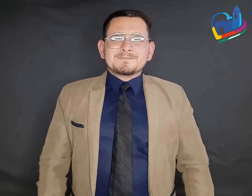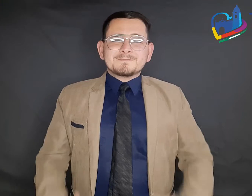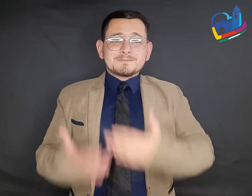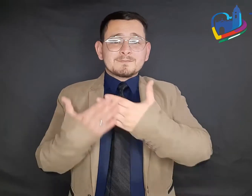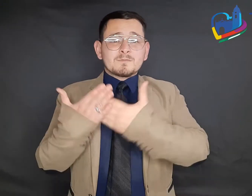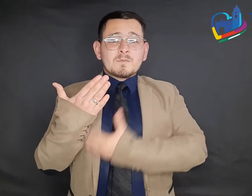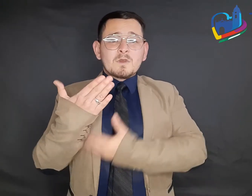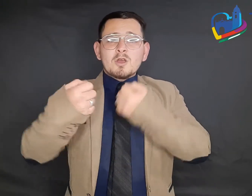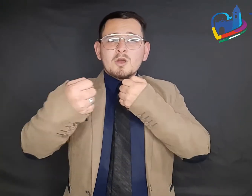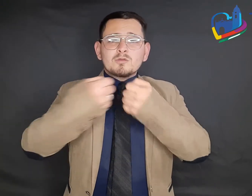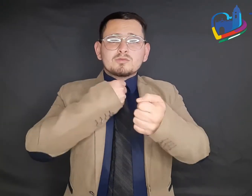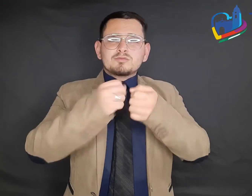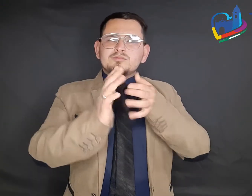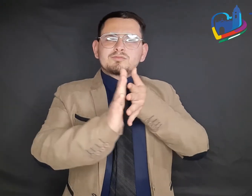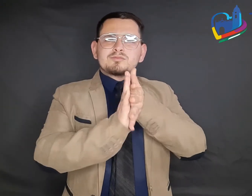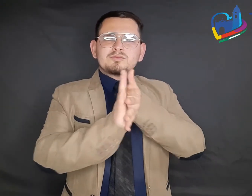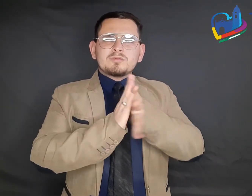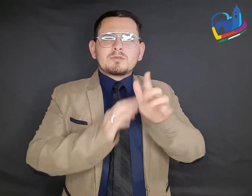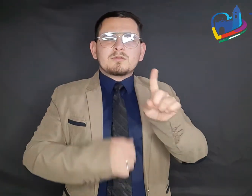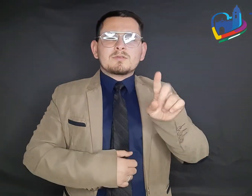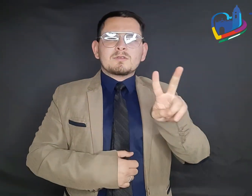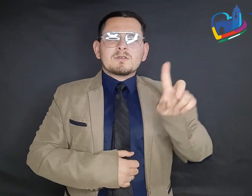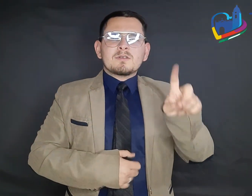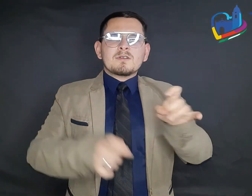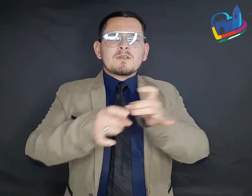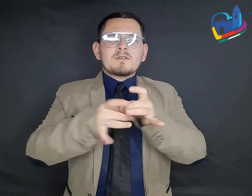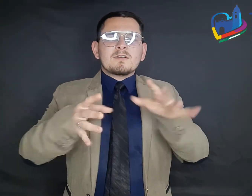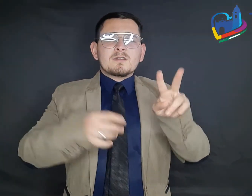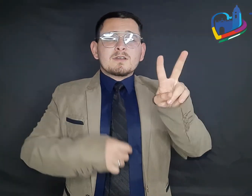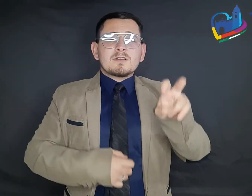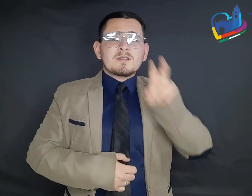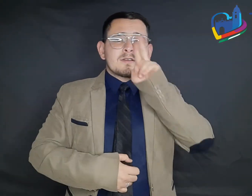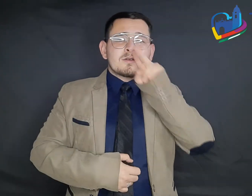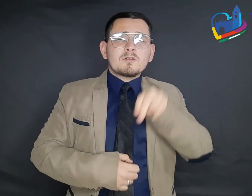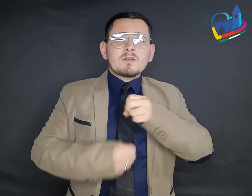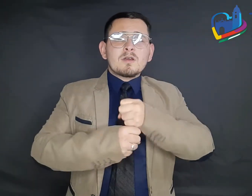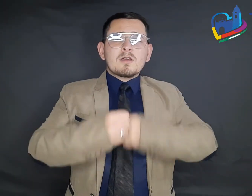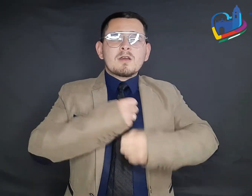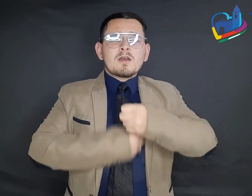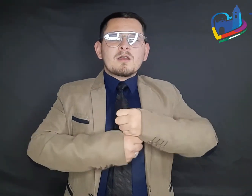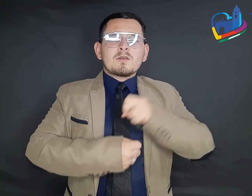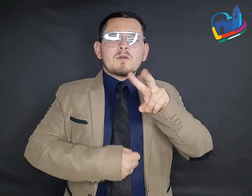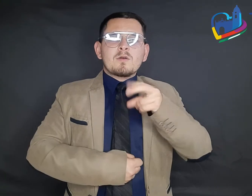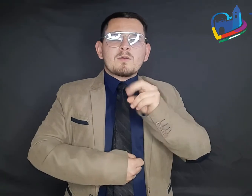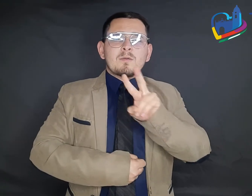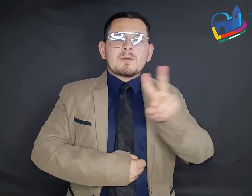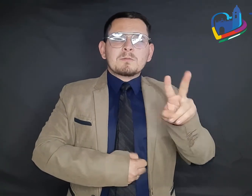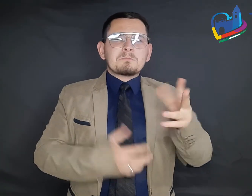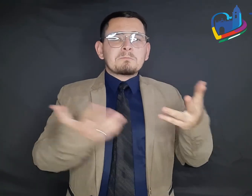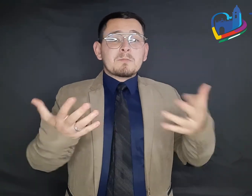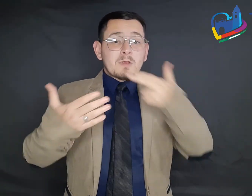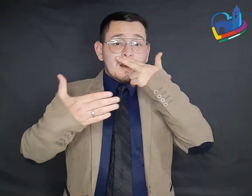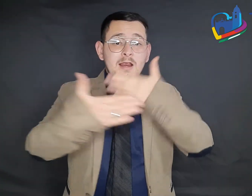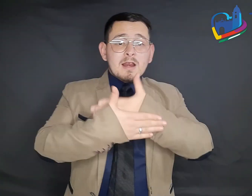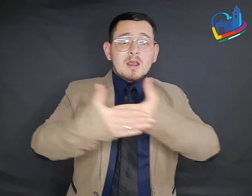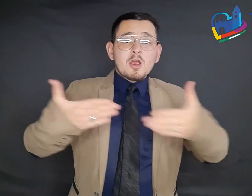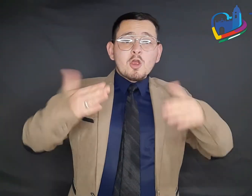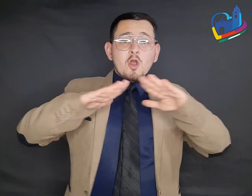Automativo 126, 7 de junio del 2022, los niños de la Escuela de Música de Tunja clasificados en el Mono Núñez.